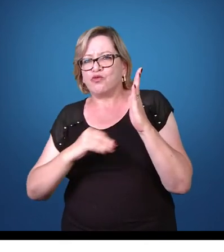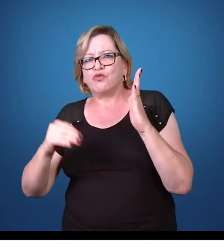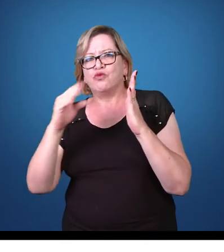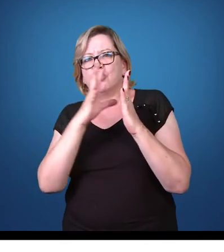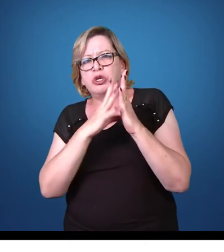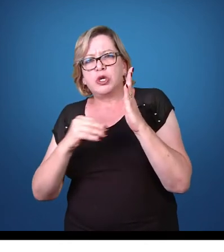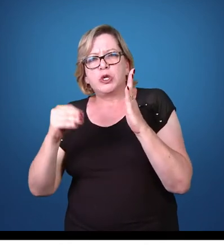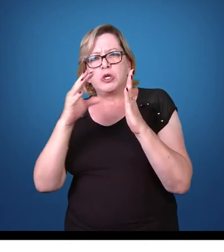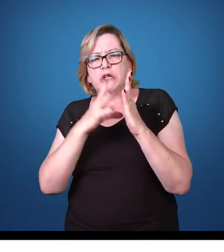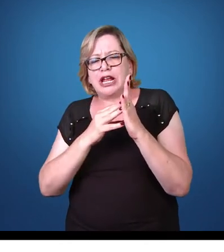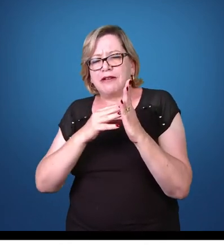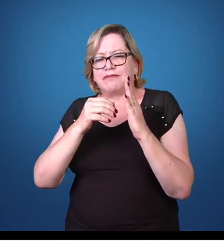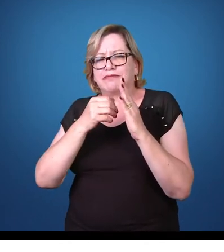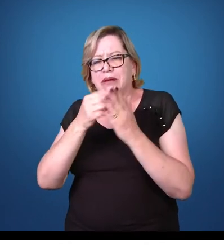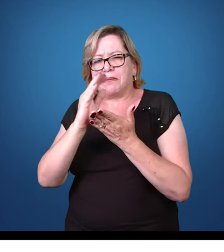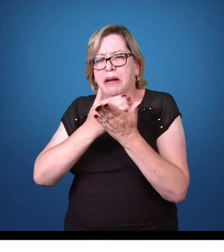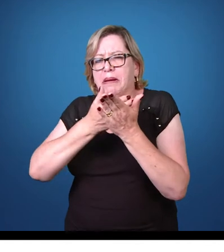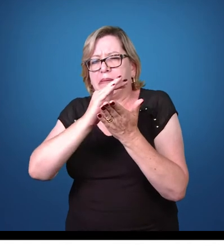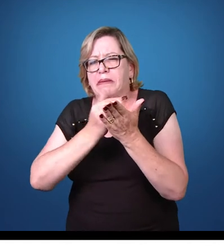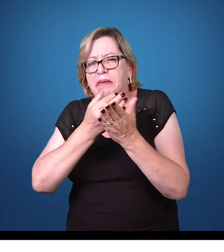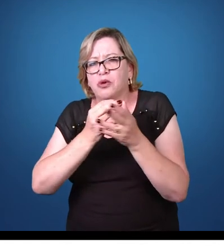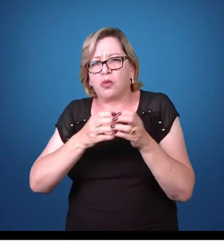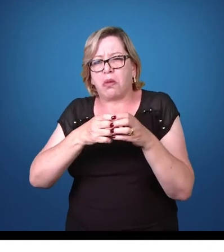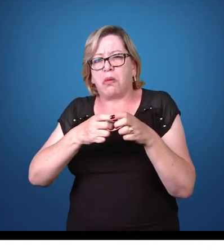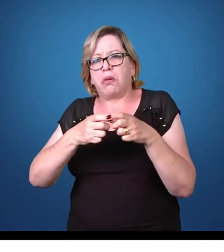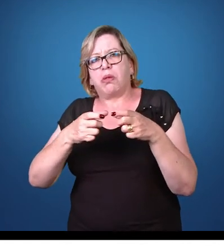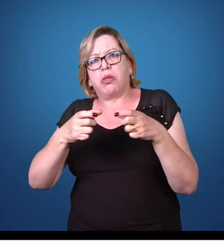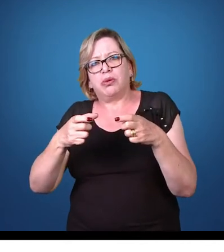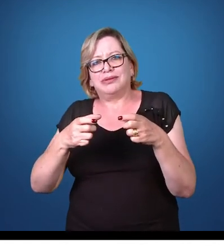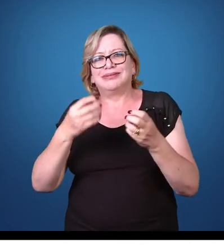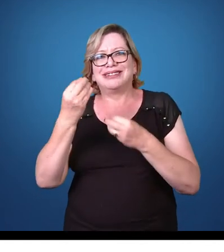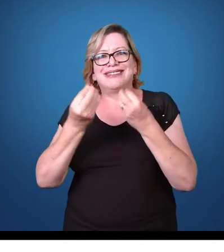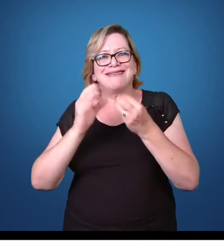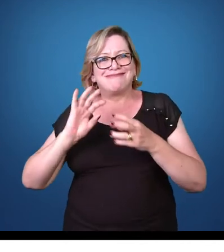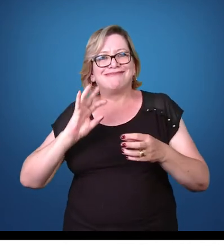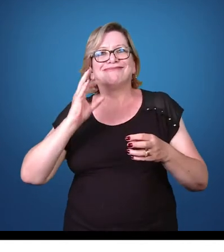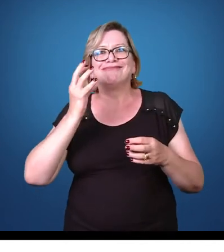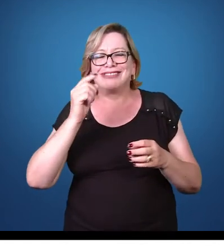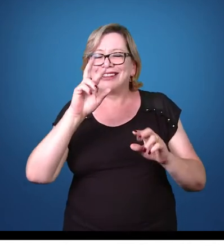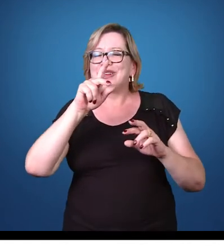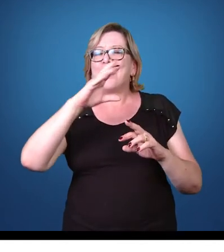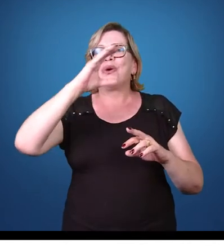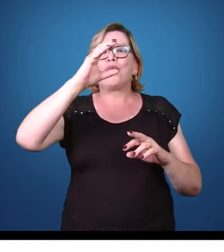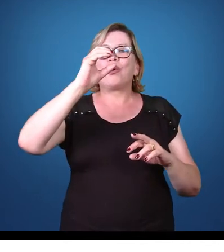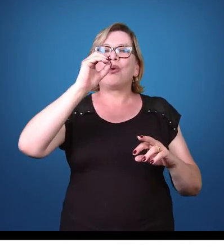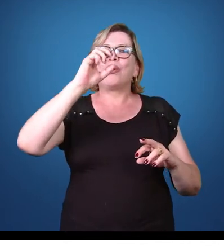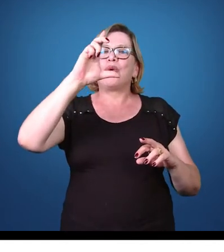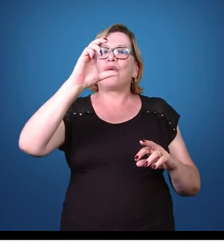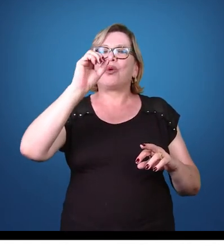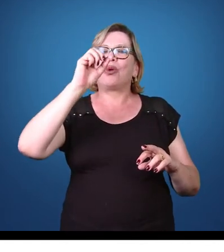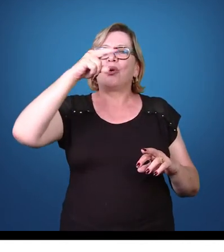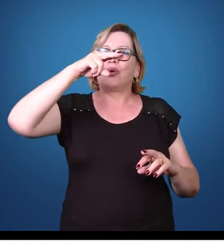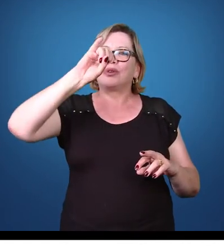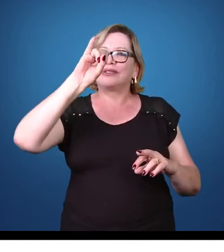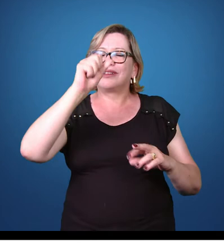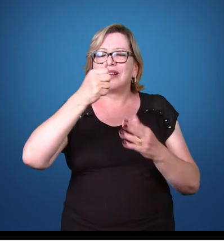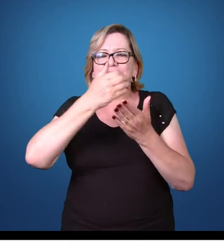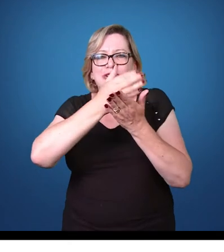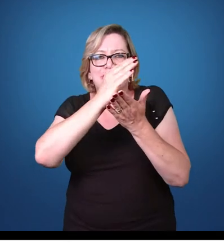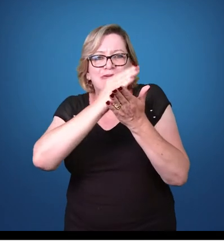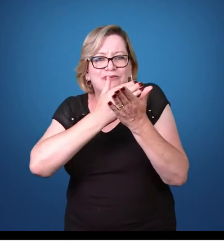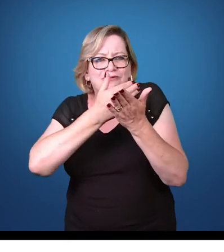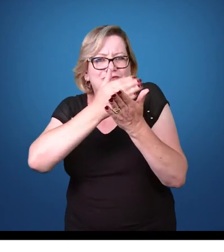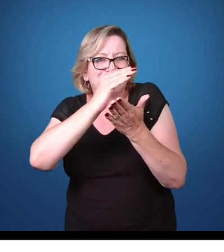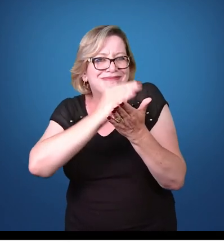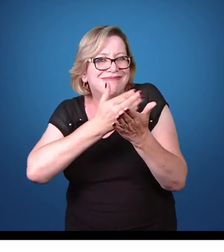nutrientes e se reproduzindo por divisão binária. Então, ele coloniza toda essa região aí, vai se dividindo, se replicando, é uma